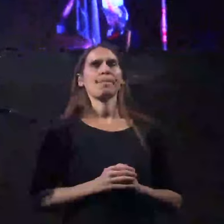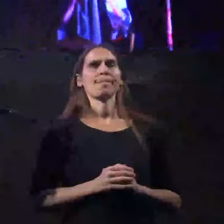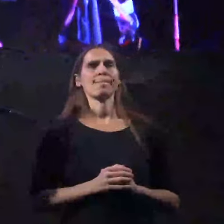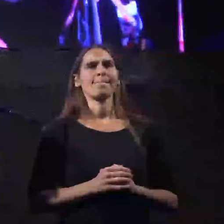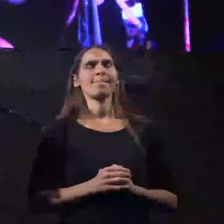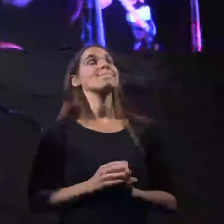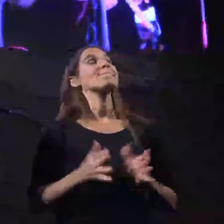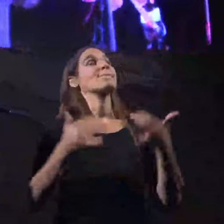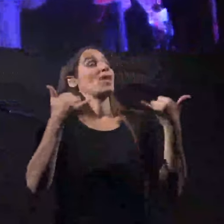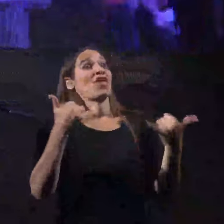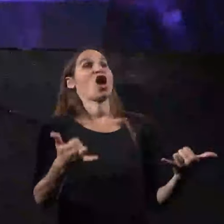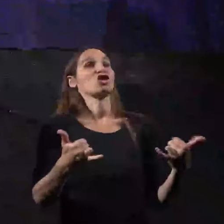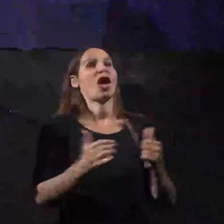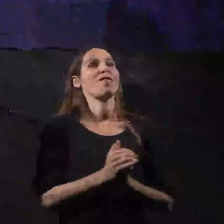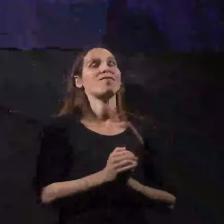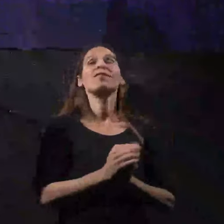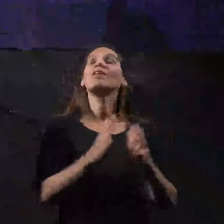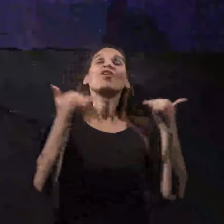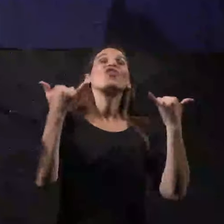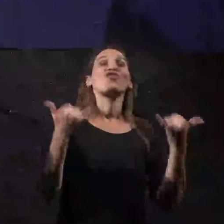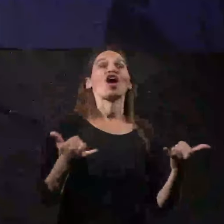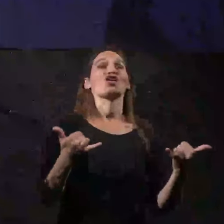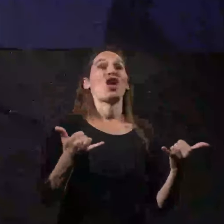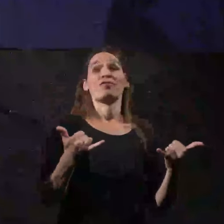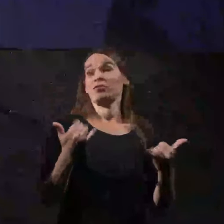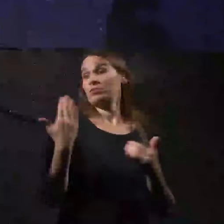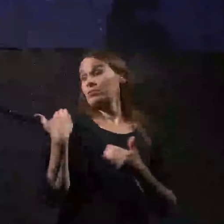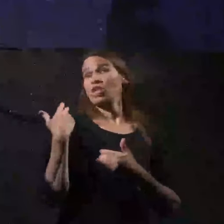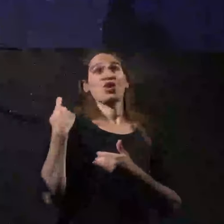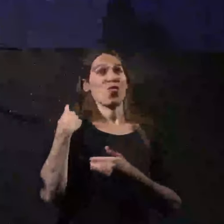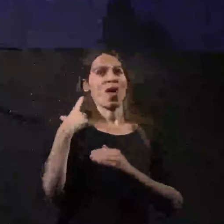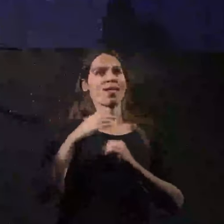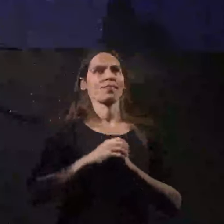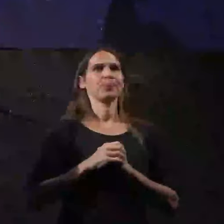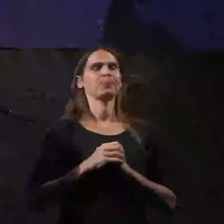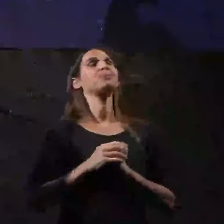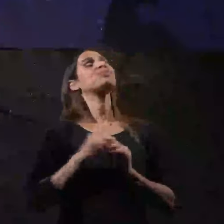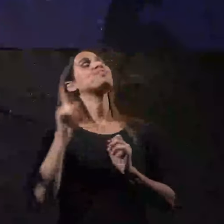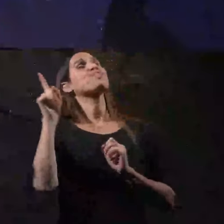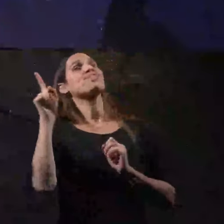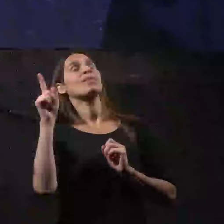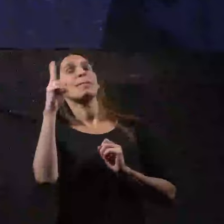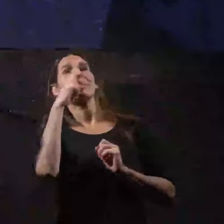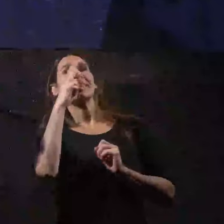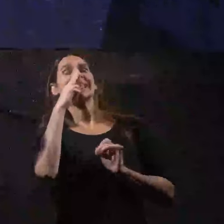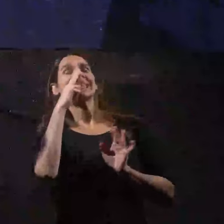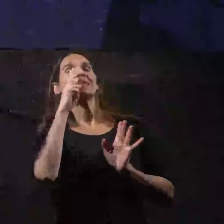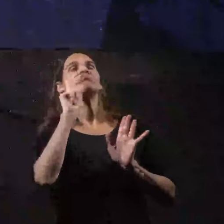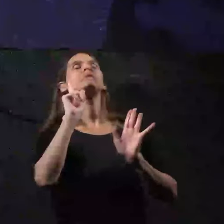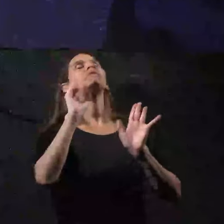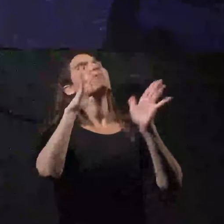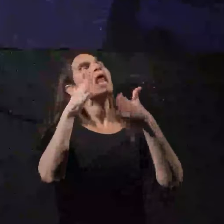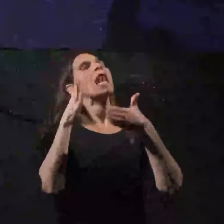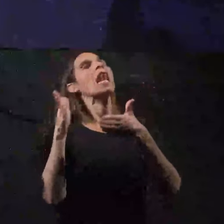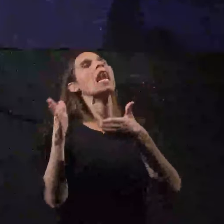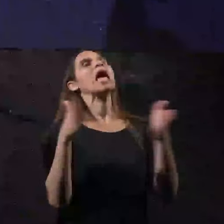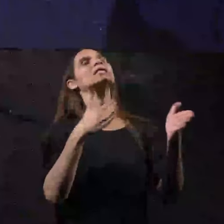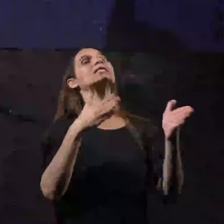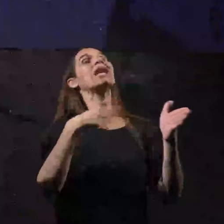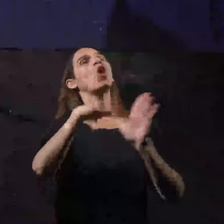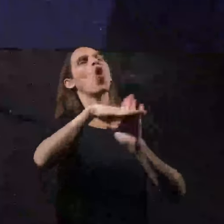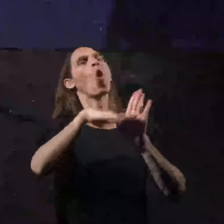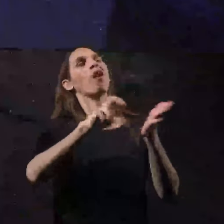ועכשיו ועכשיו השבוע הם מנסים להסדיר את חוק